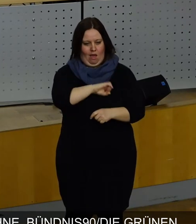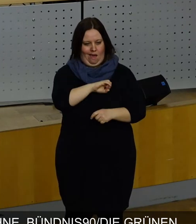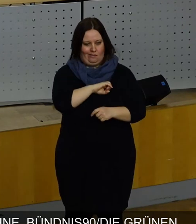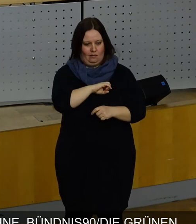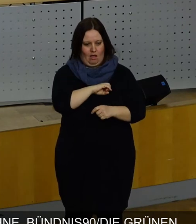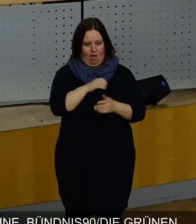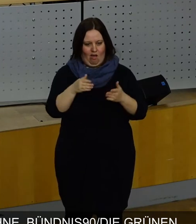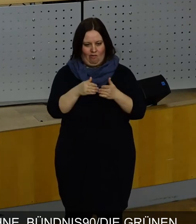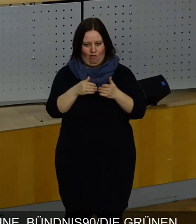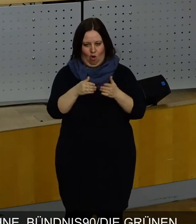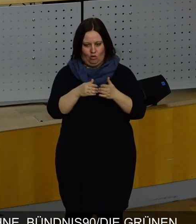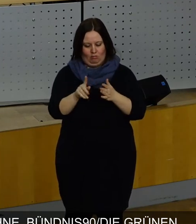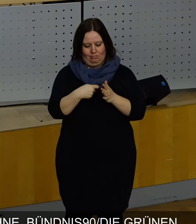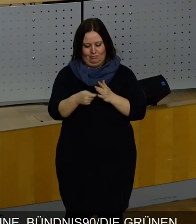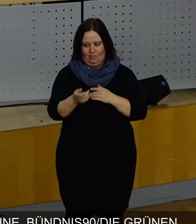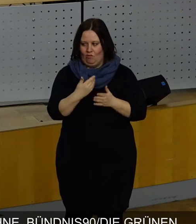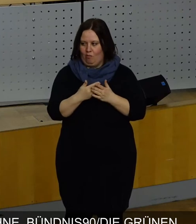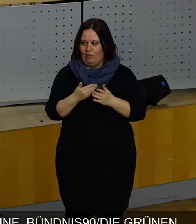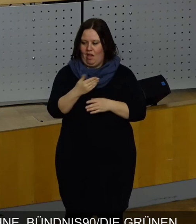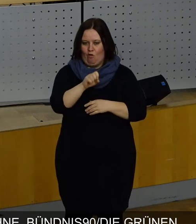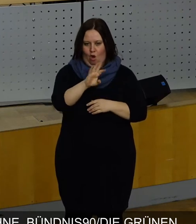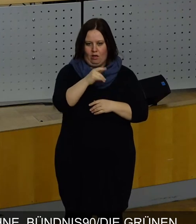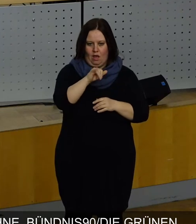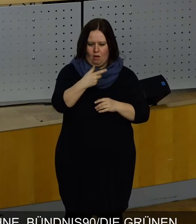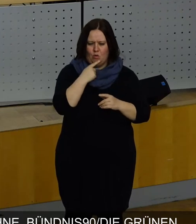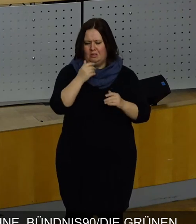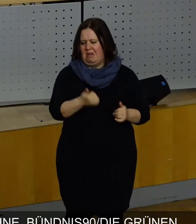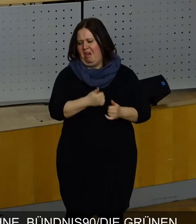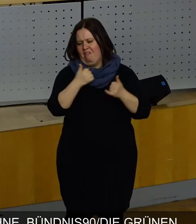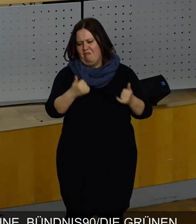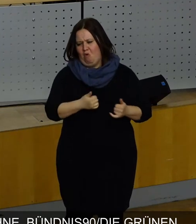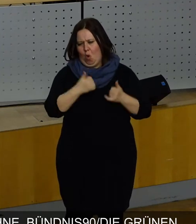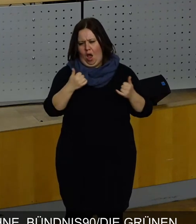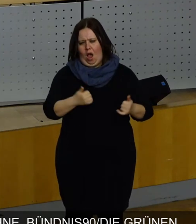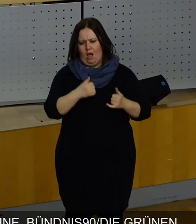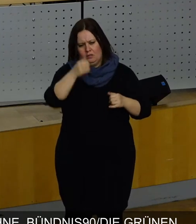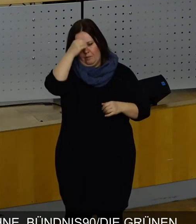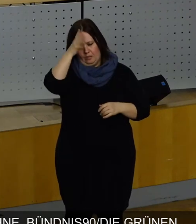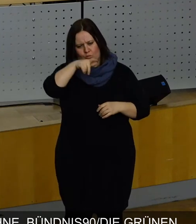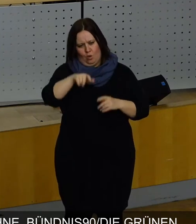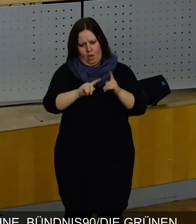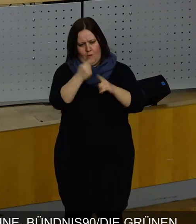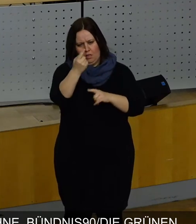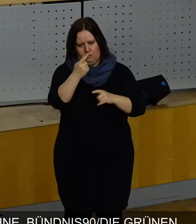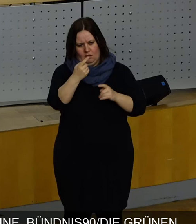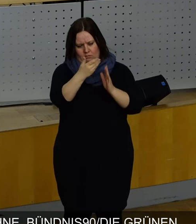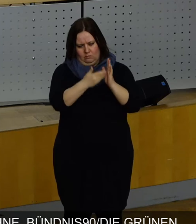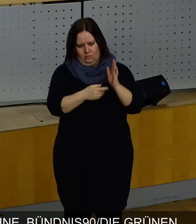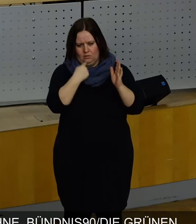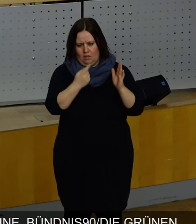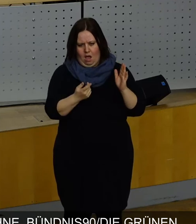Fraktion konterkariert, in dem Sie Herrn Vorjohann, also für einen ganz hervorragenden Bildungsbürgermeister hier als